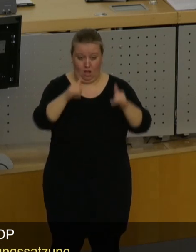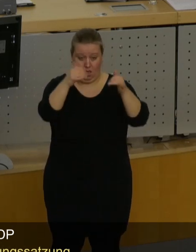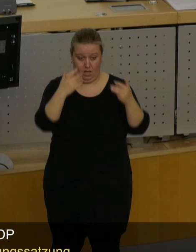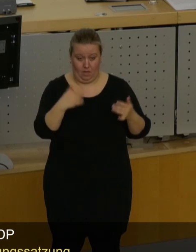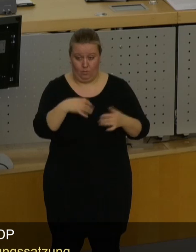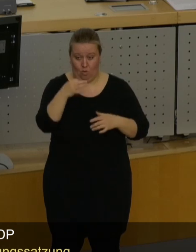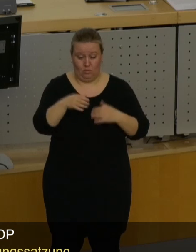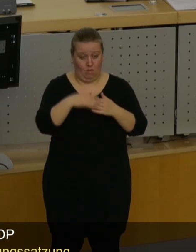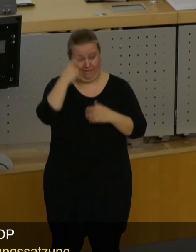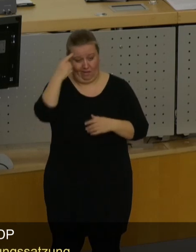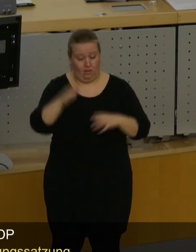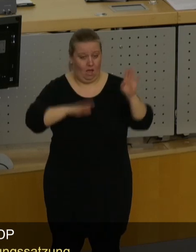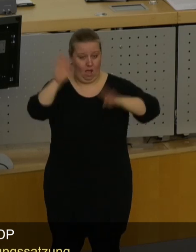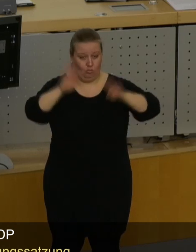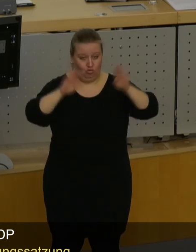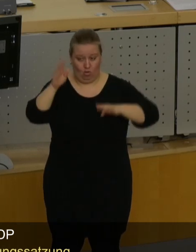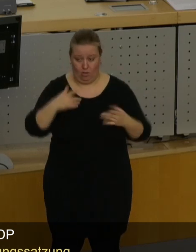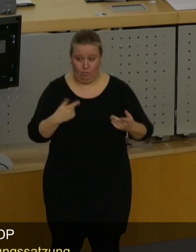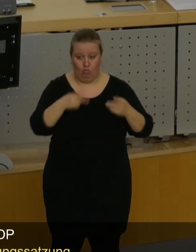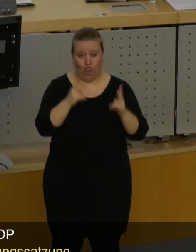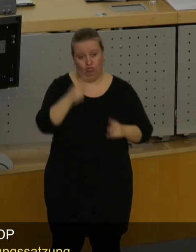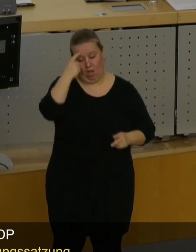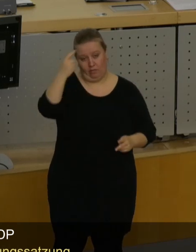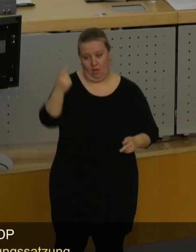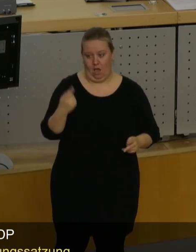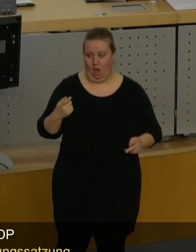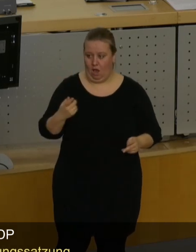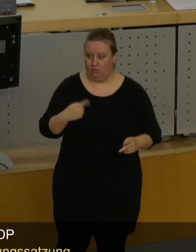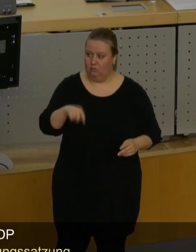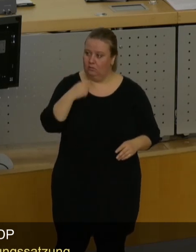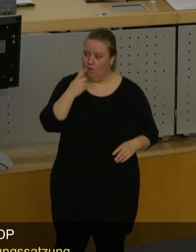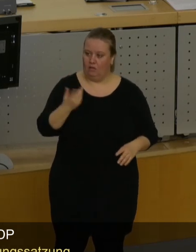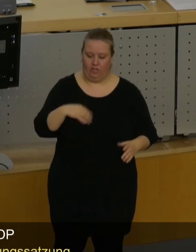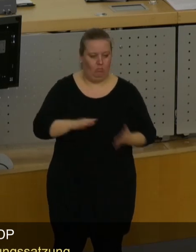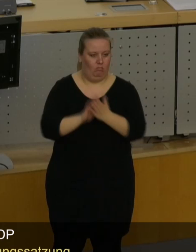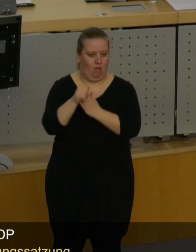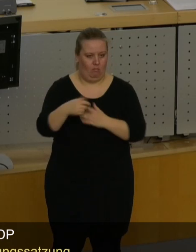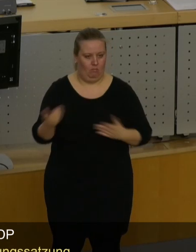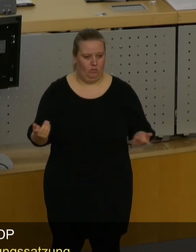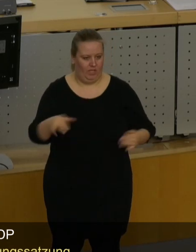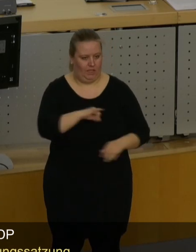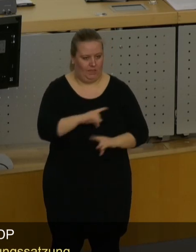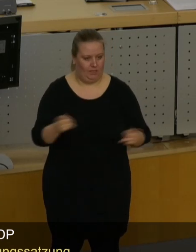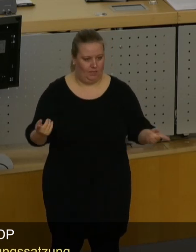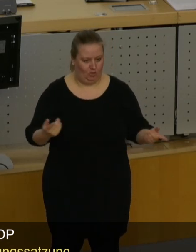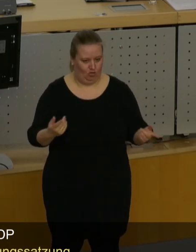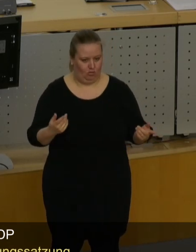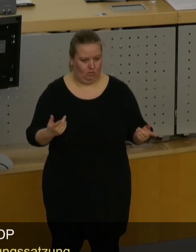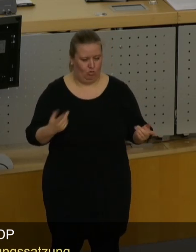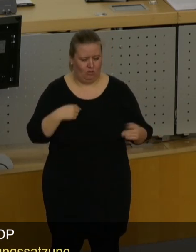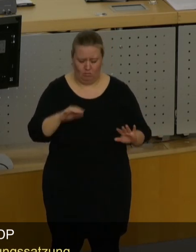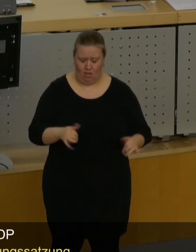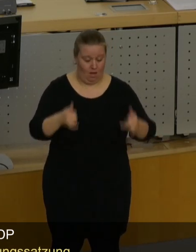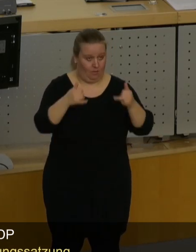wie die Ortsbeiräte abgestimmt haben und wie der Stadtrat großherzoglich drüber gegangen ist und sich nie interessiert habe. Ich habe da ein